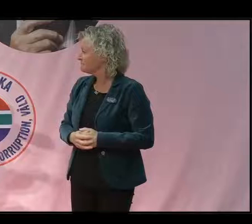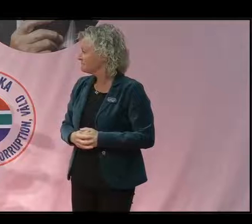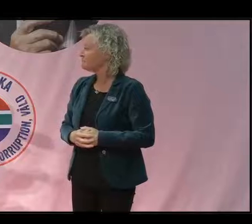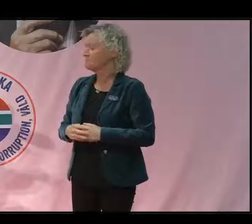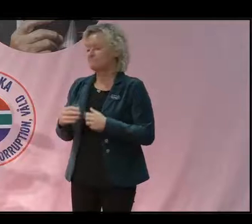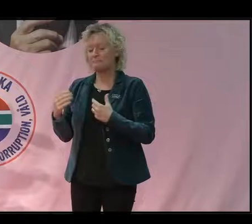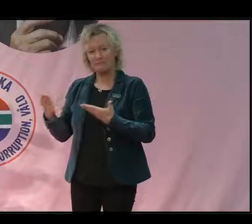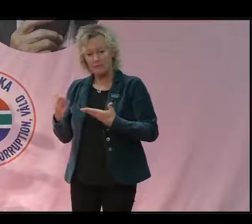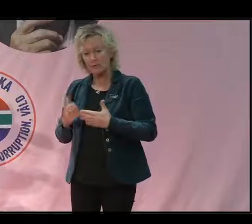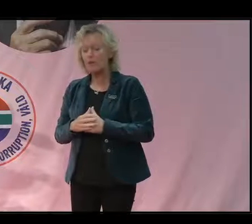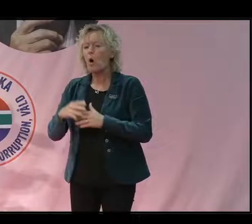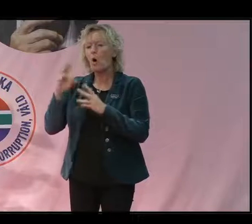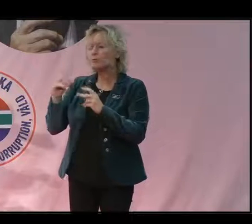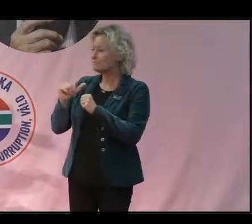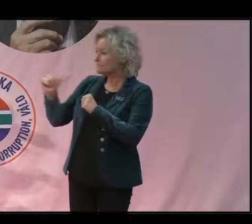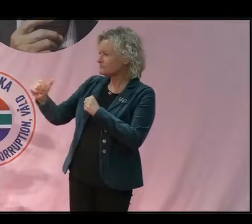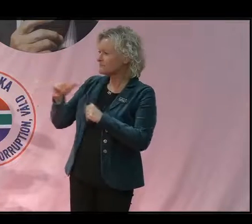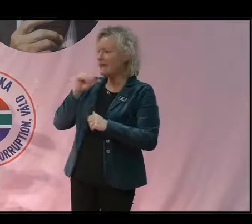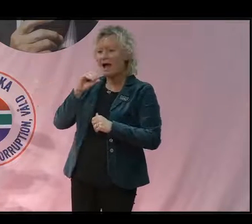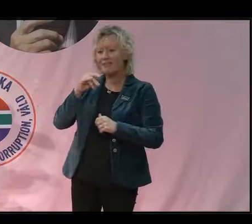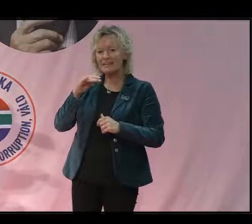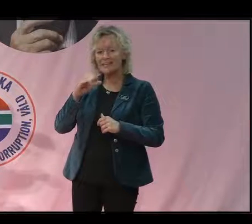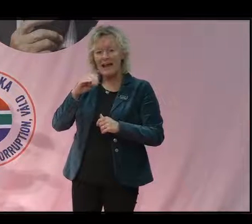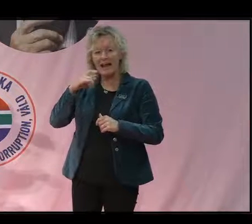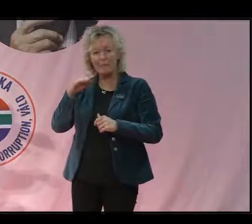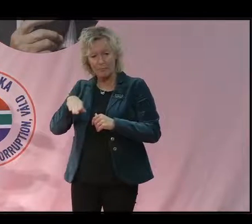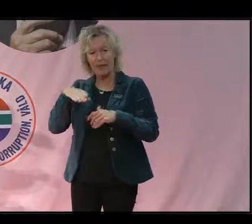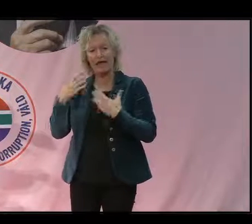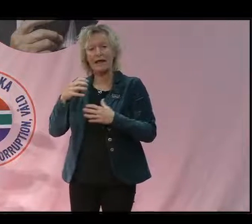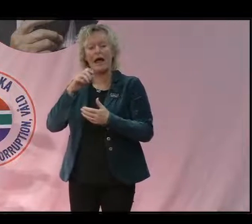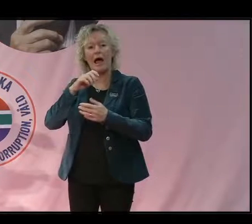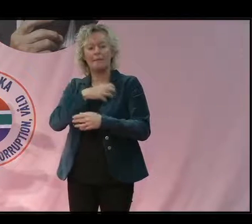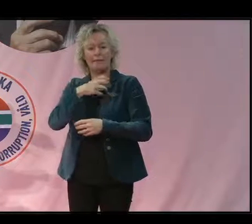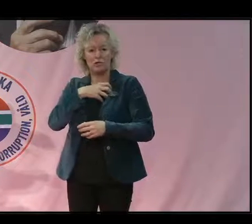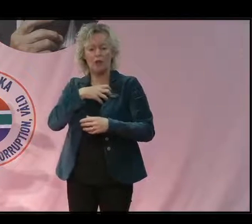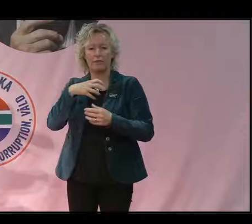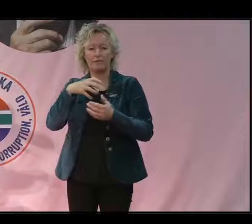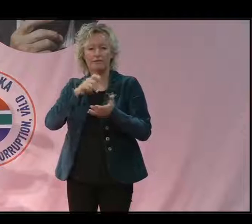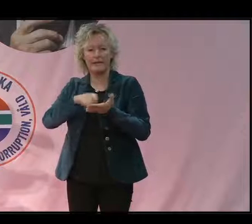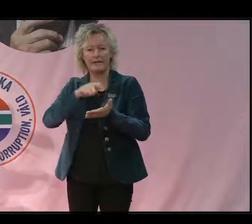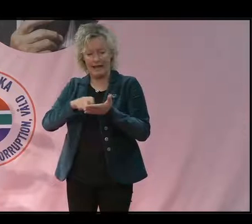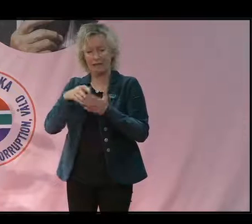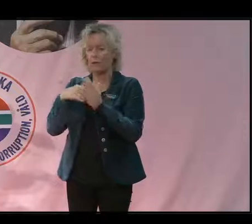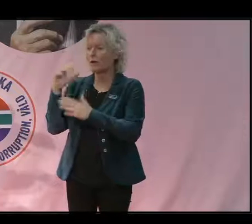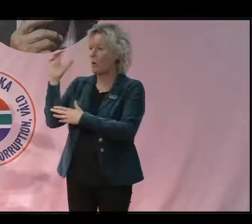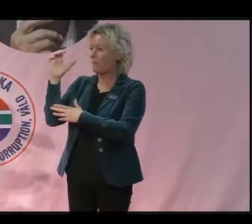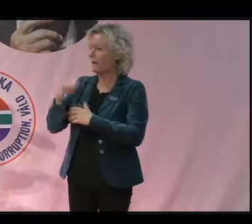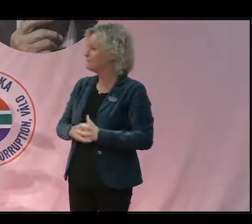Och Anders Alm som är då första ambassadsekreterare på Sveriges ambassad i Bogotá, Colombia. Hej Anders!